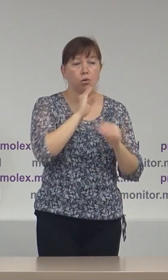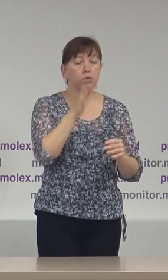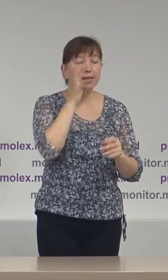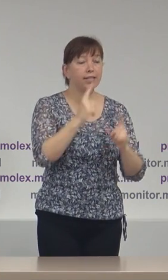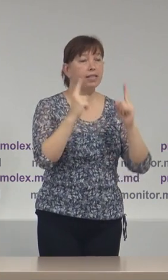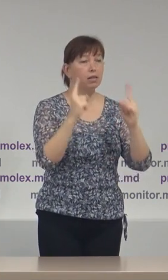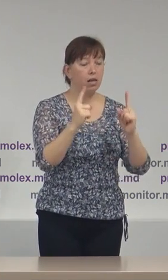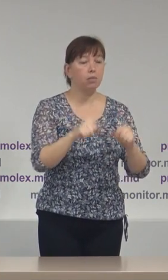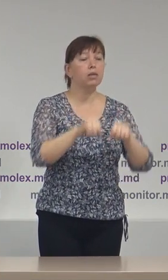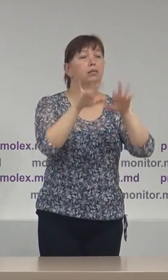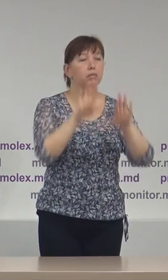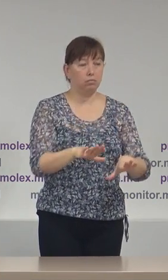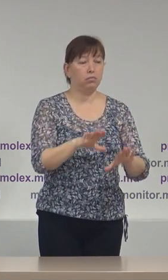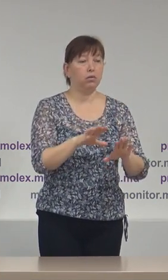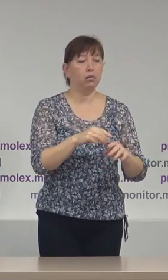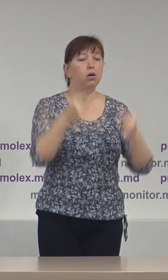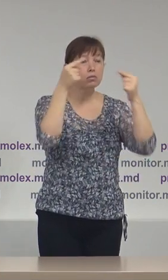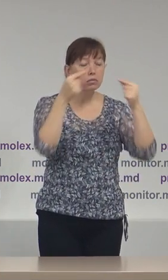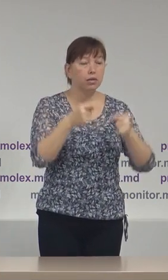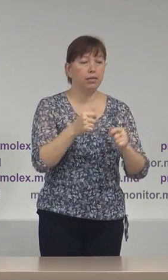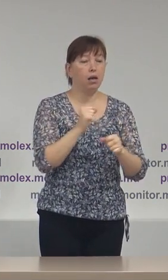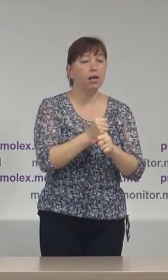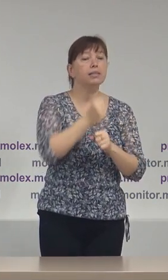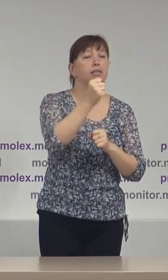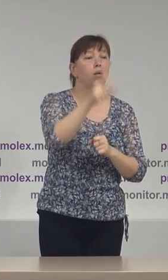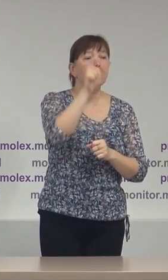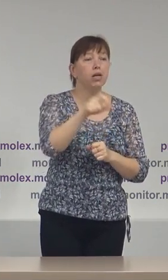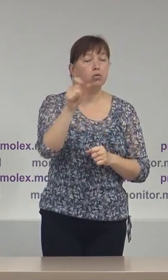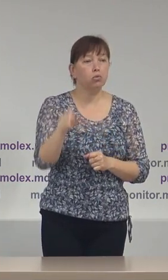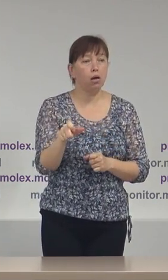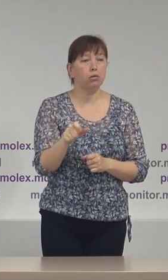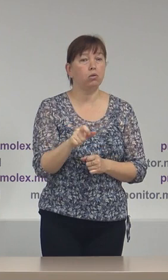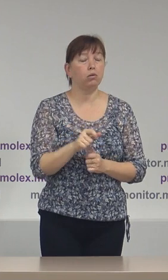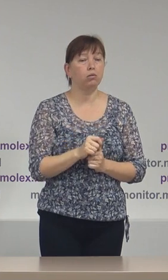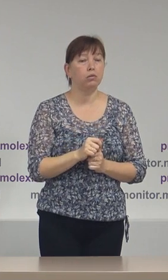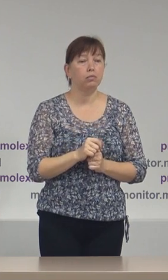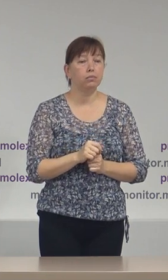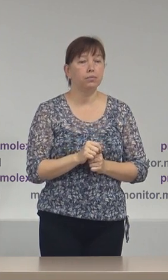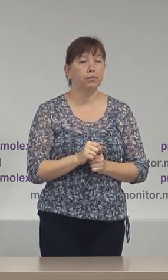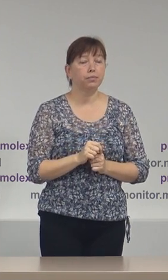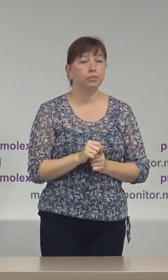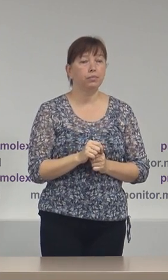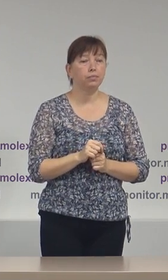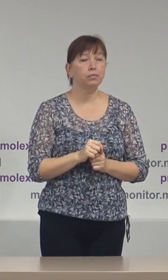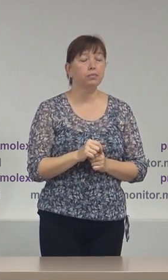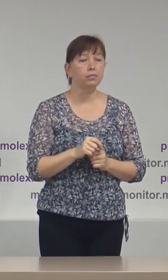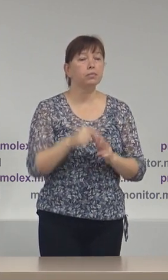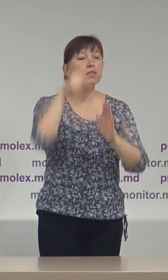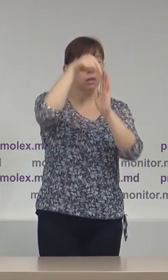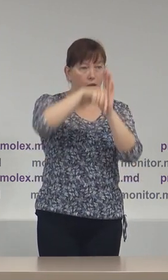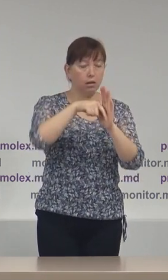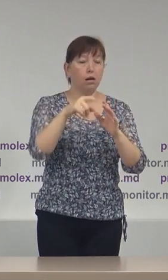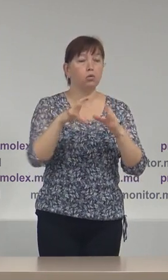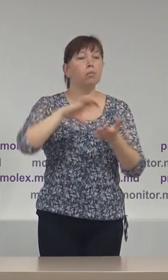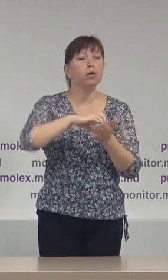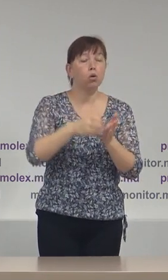termen să adopte decizie corespunzătoare de disemnare a persoanelor în cadrul birourilor